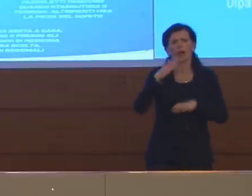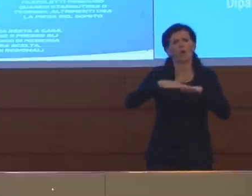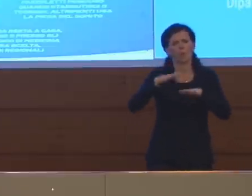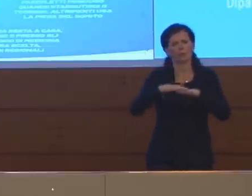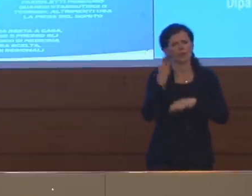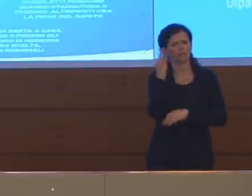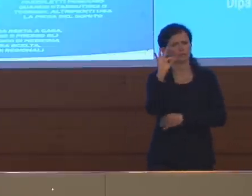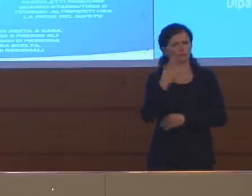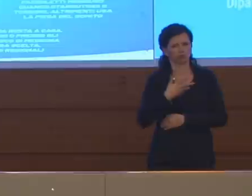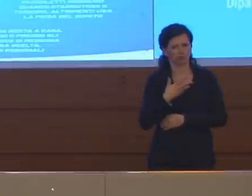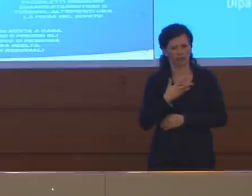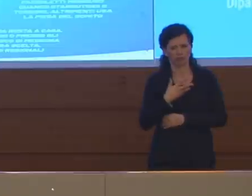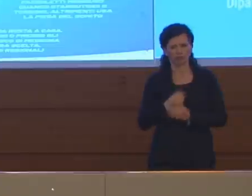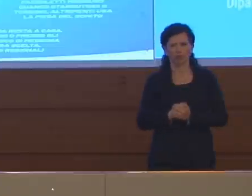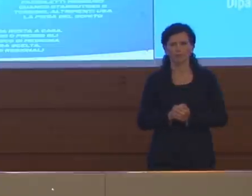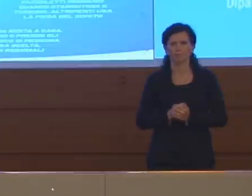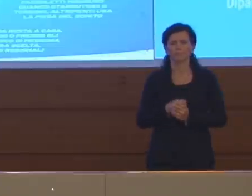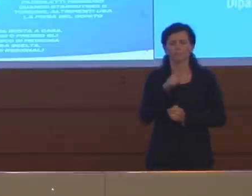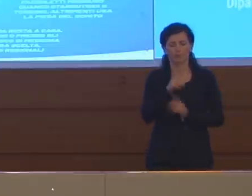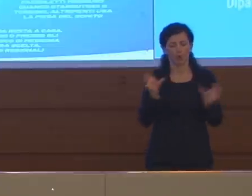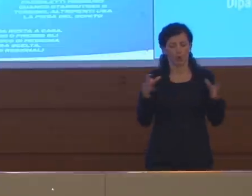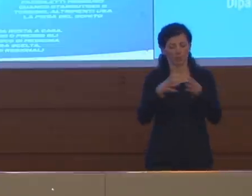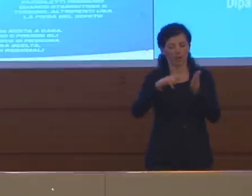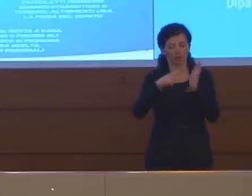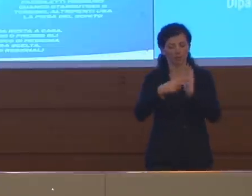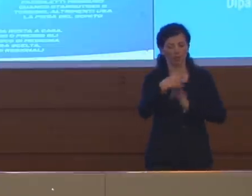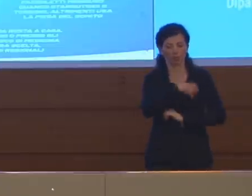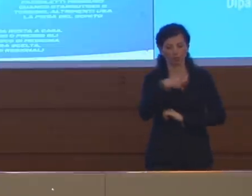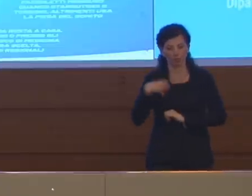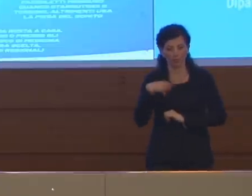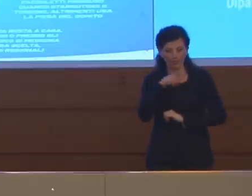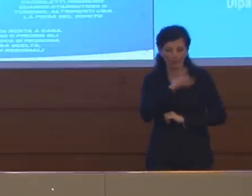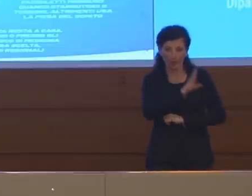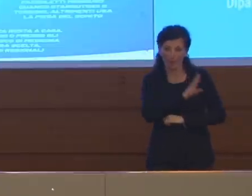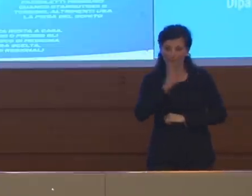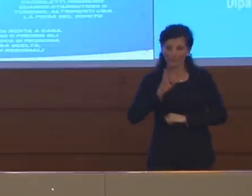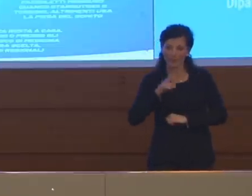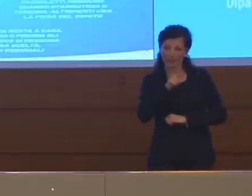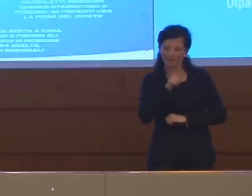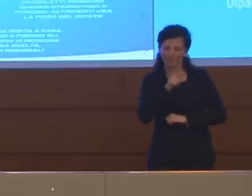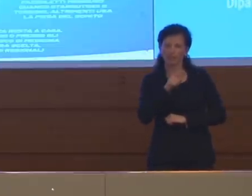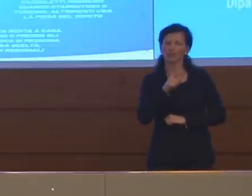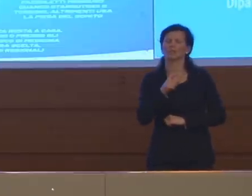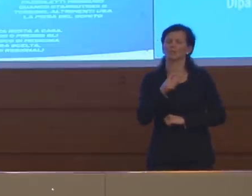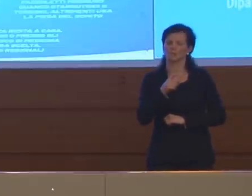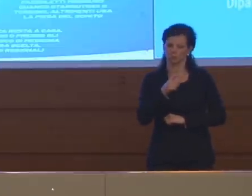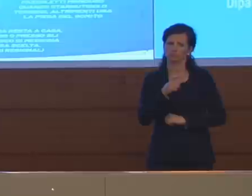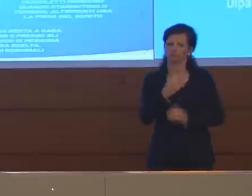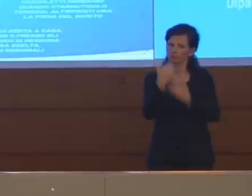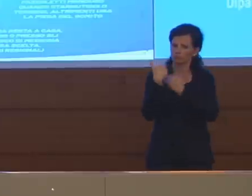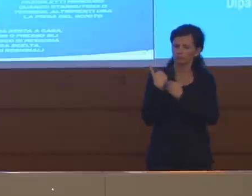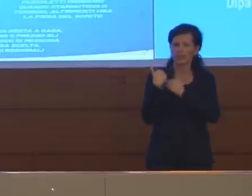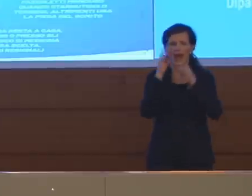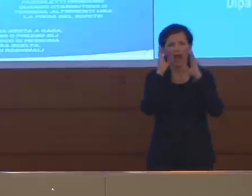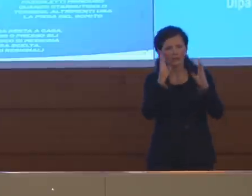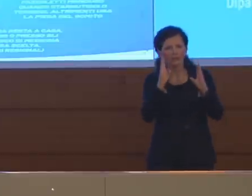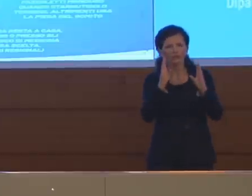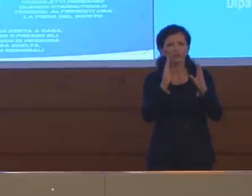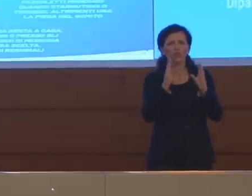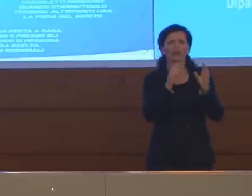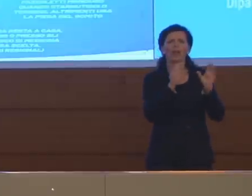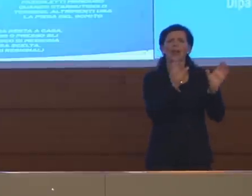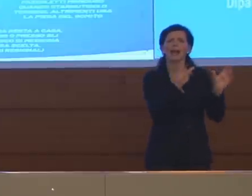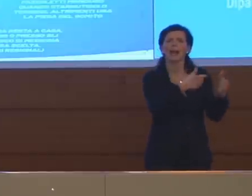E quindi in realtà che l'attenzione nei confronti delle categorie di persone che sono portatori o di disabilità